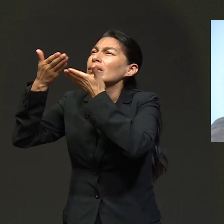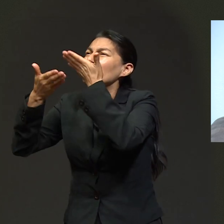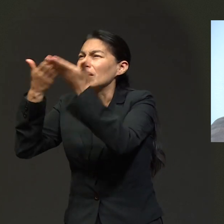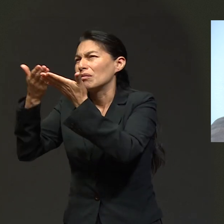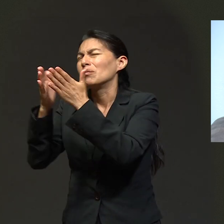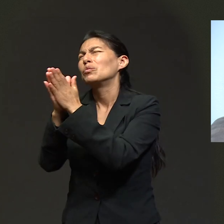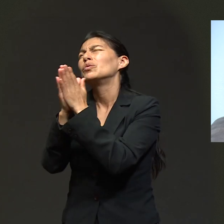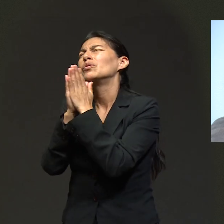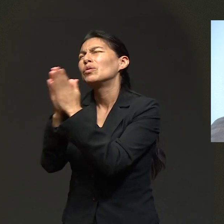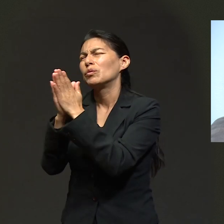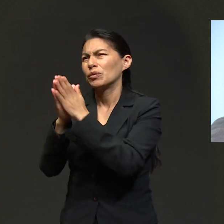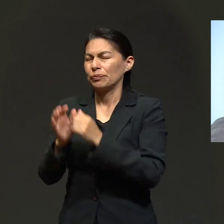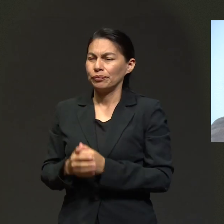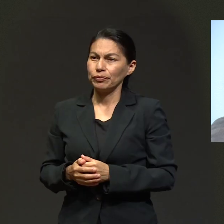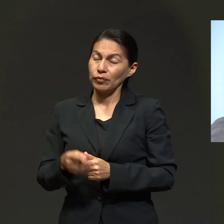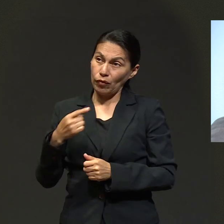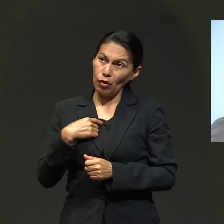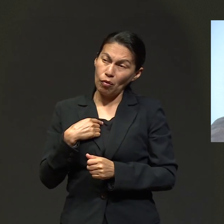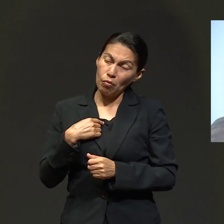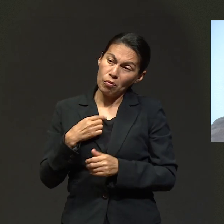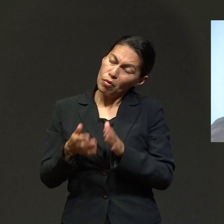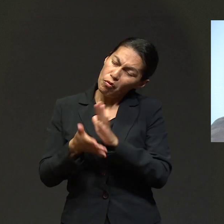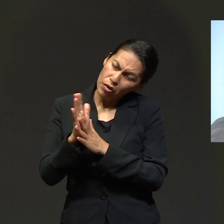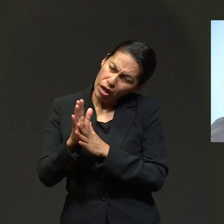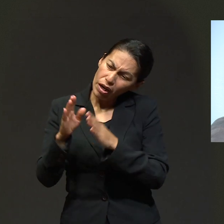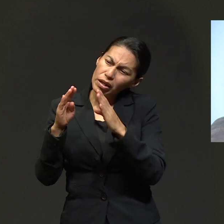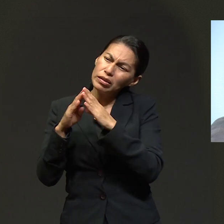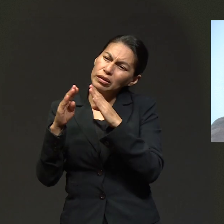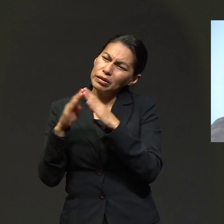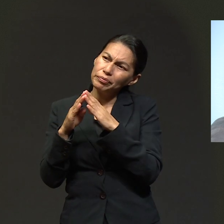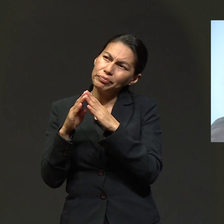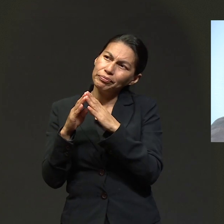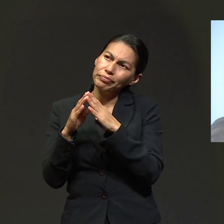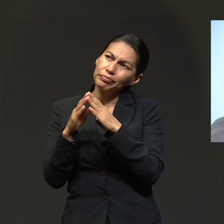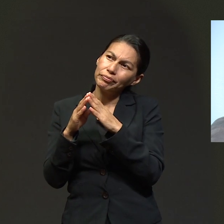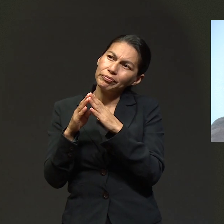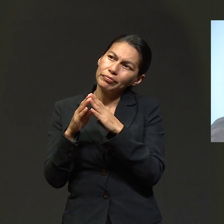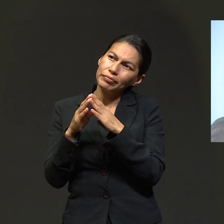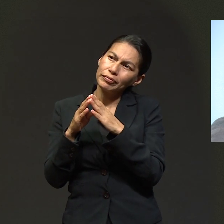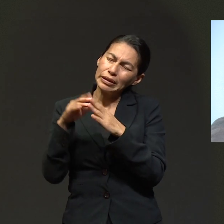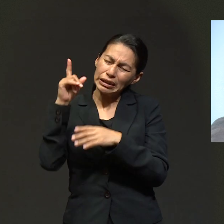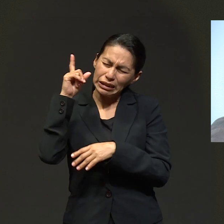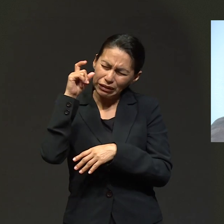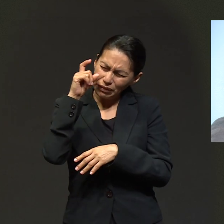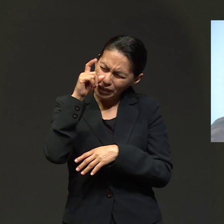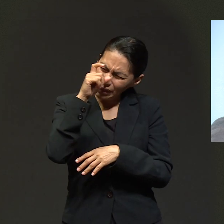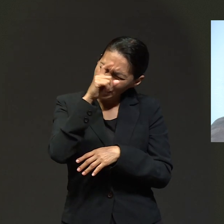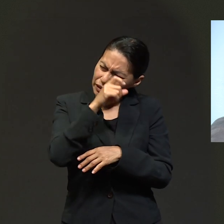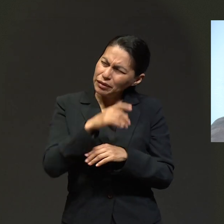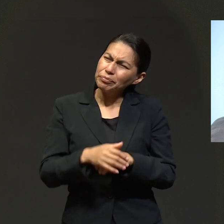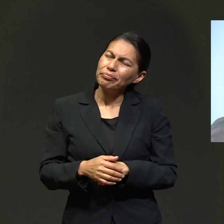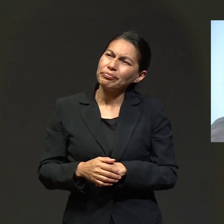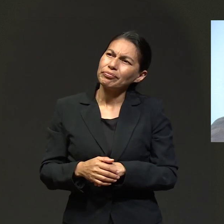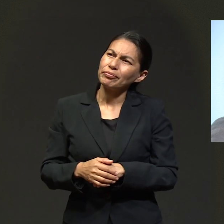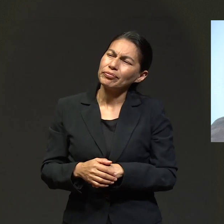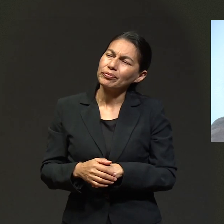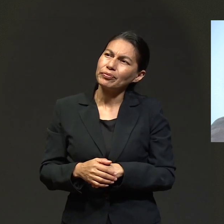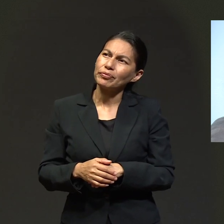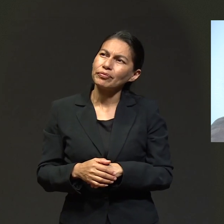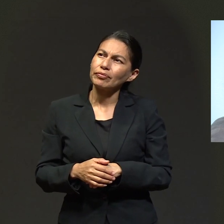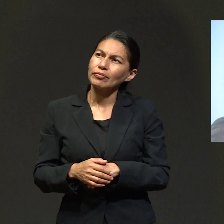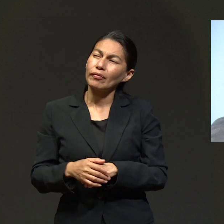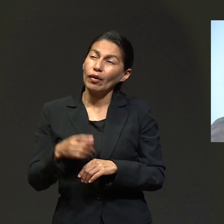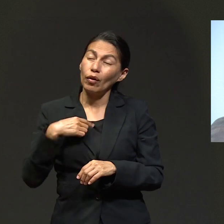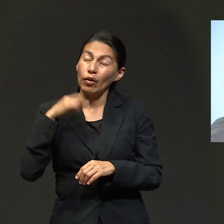Y pues llegué a casa y lamentablemente le digo, el